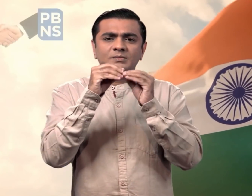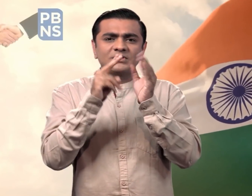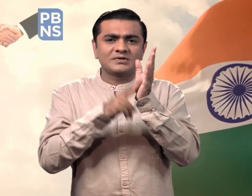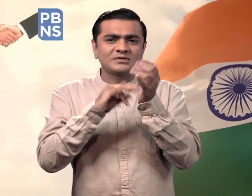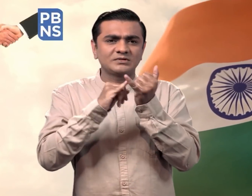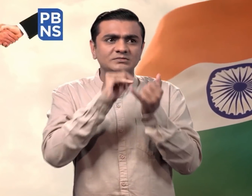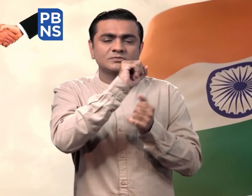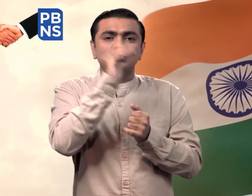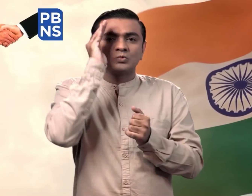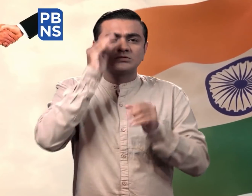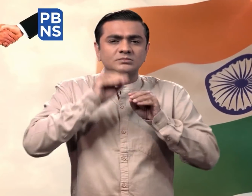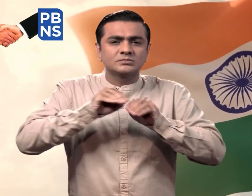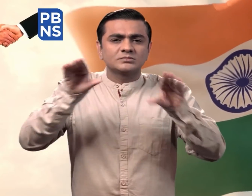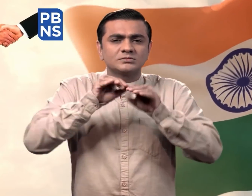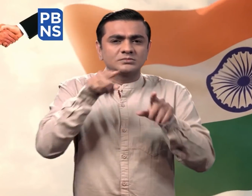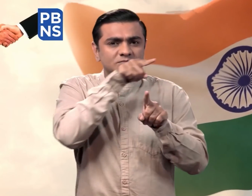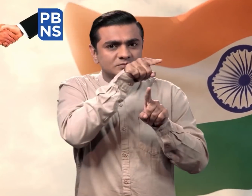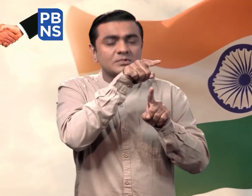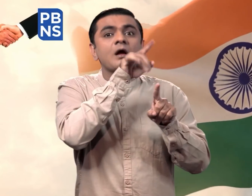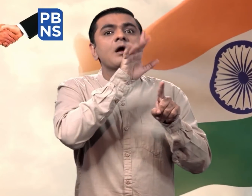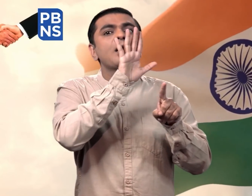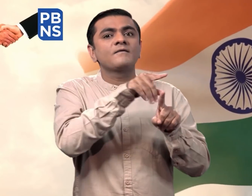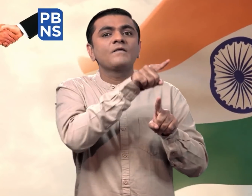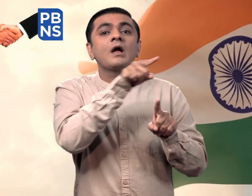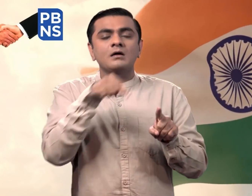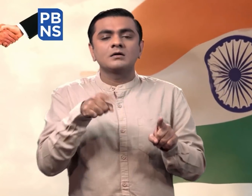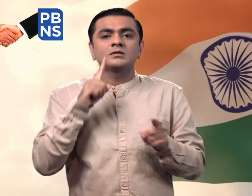साथ गजोड किया है जो डिजिटल कंटेंट का प्रसारन करता है